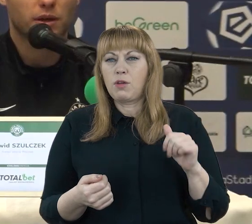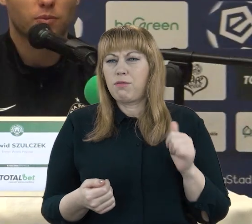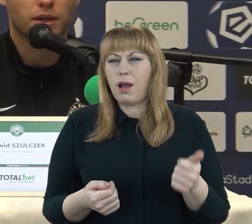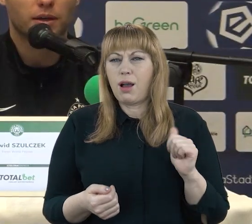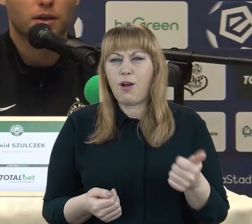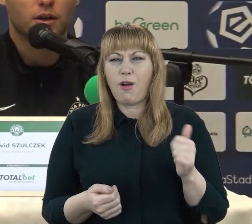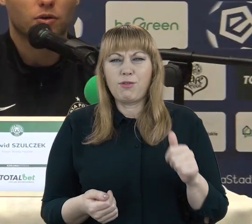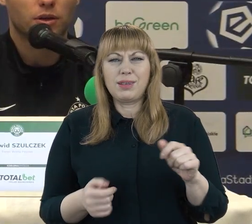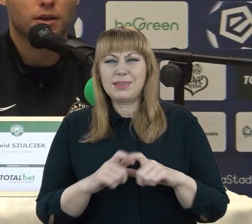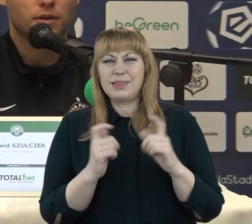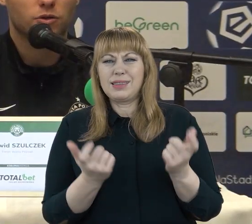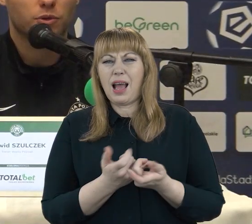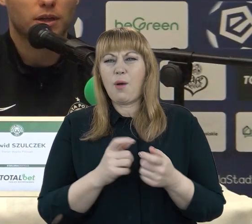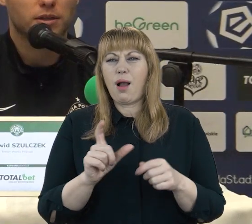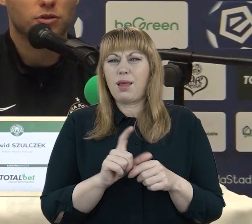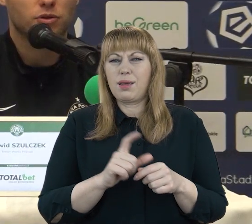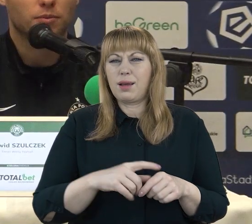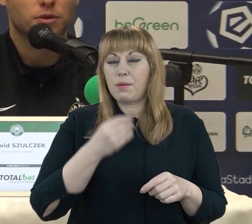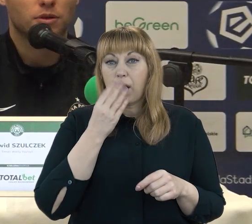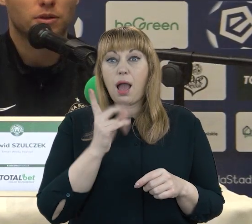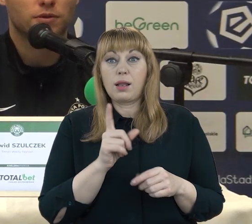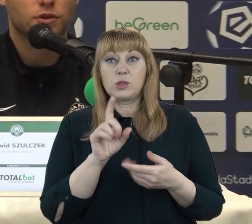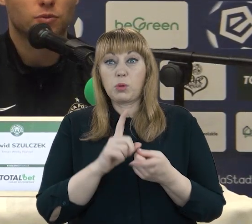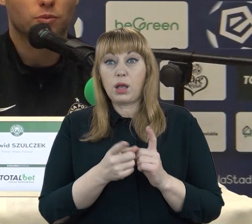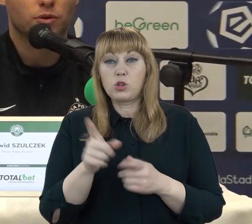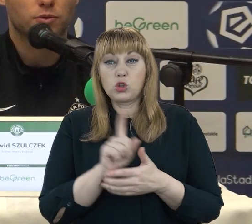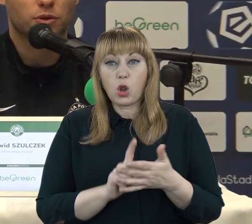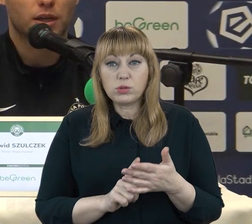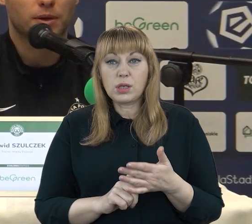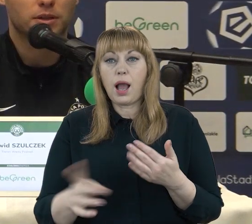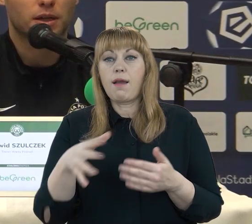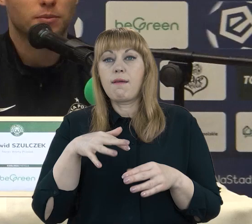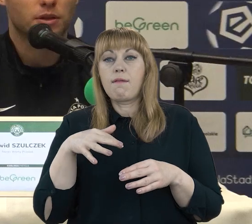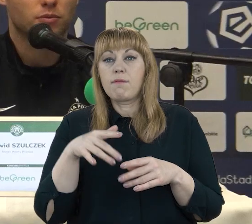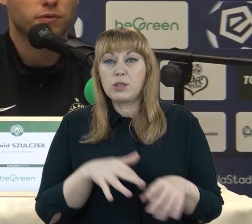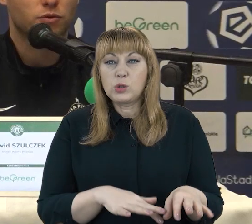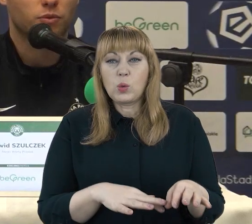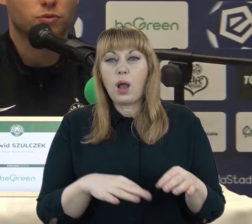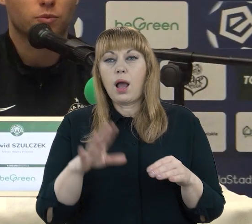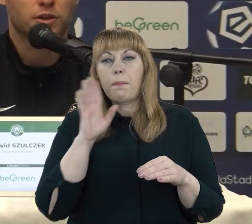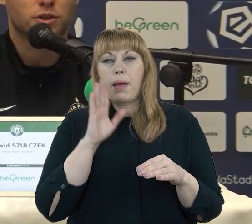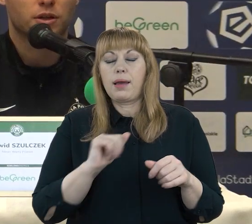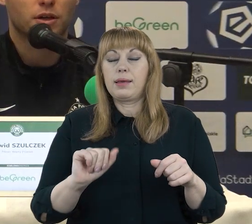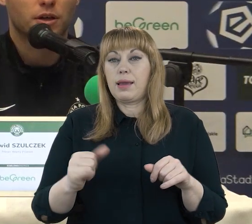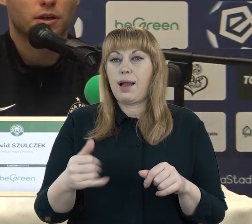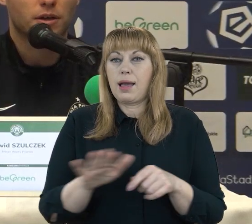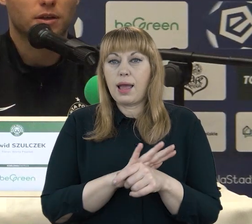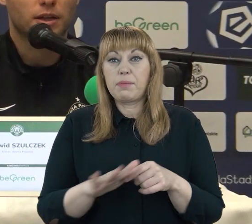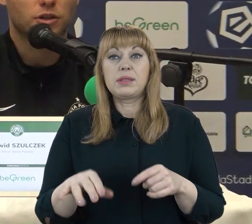całą ligę, o tyle to spotkanie ze Śląskiem i z Wisłą to były spotkania bardziej na remis, natomiast z Wisłą Polsk było bardziej na nasze